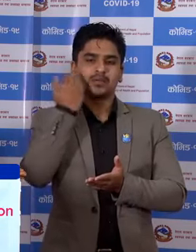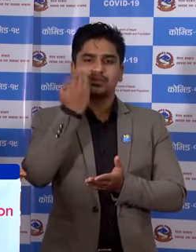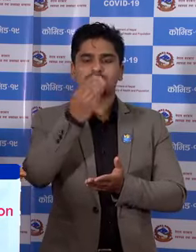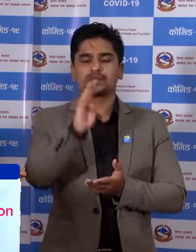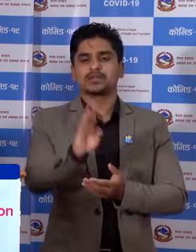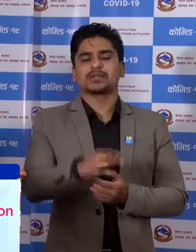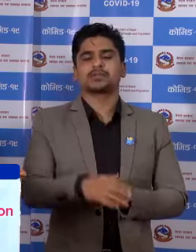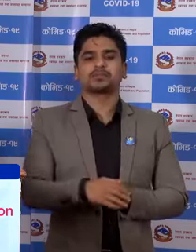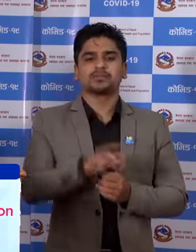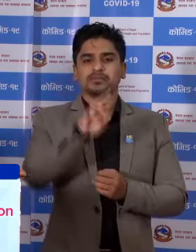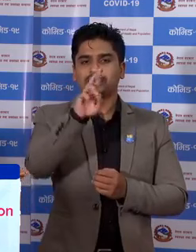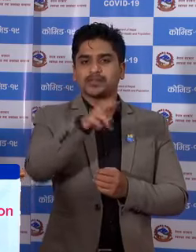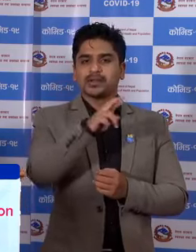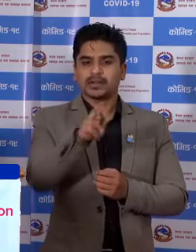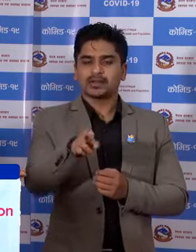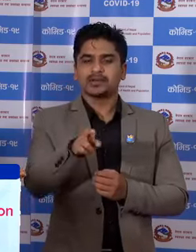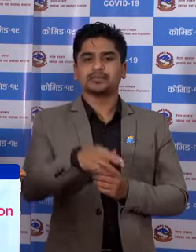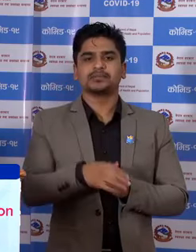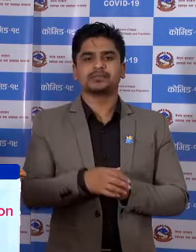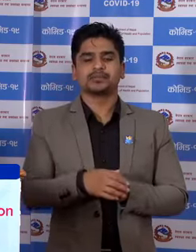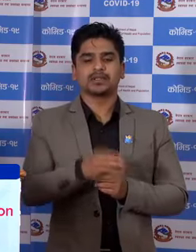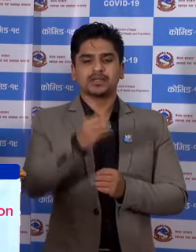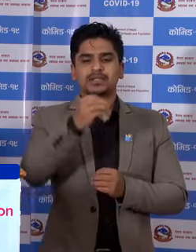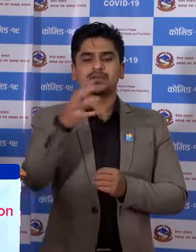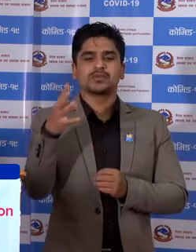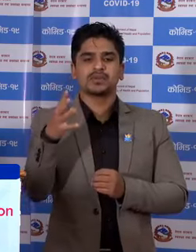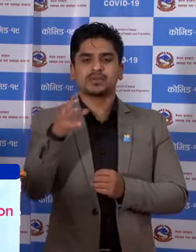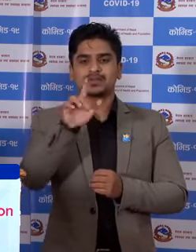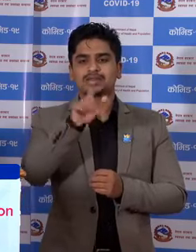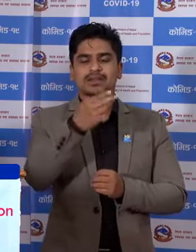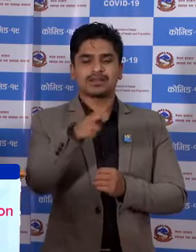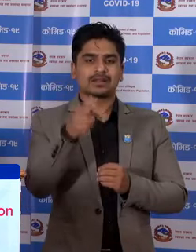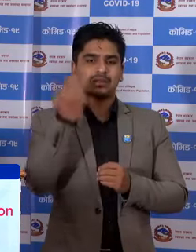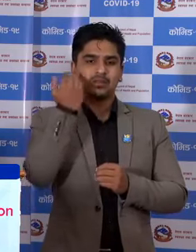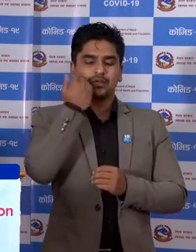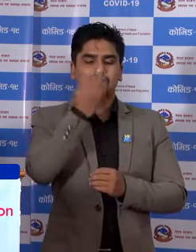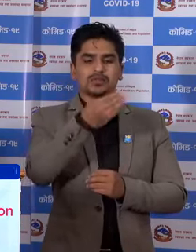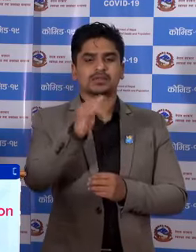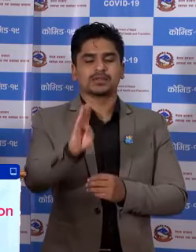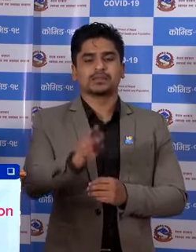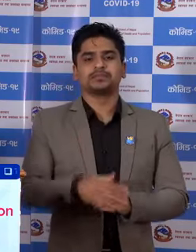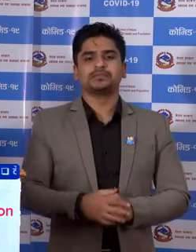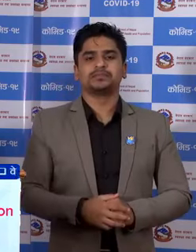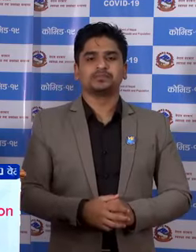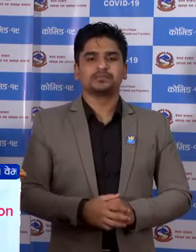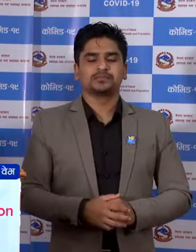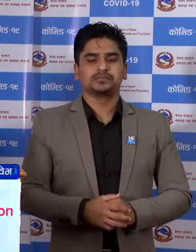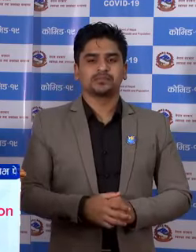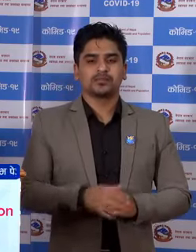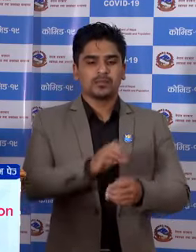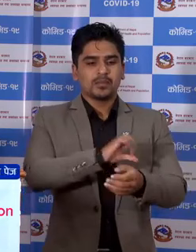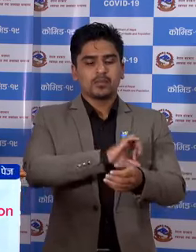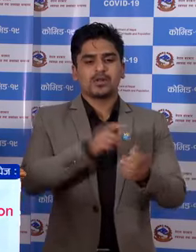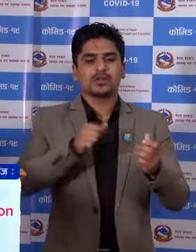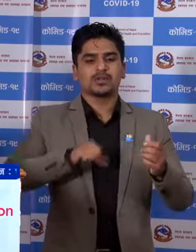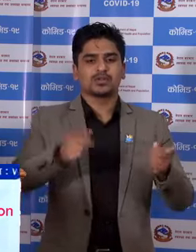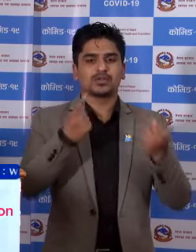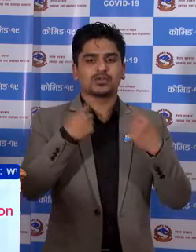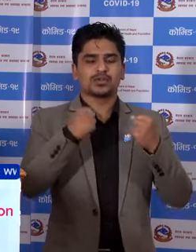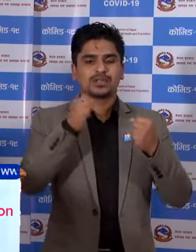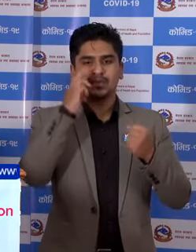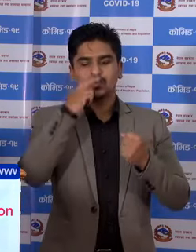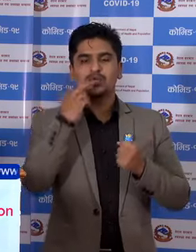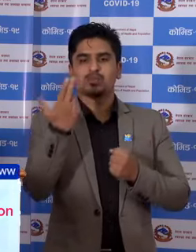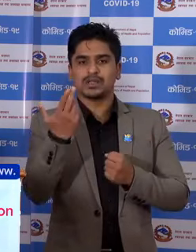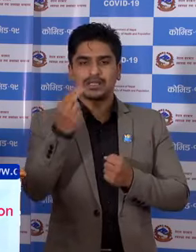रपार शुर्खेत को 7 जना पूरुष उनुँचा प्रादेशिक जनस्वास्त परियोक्साला